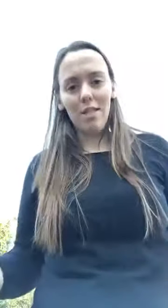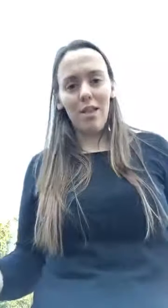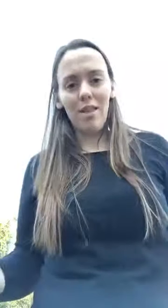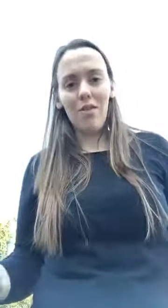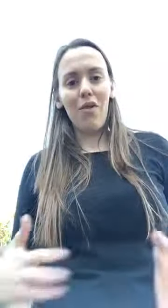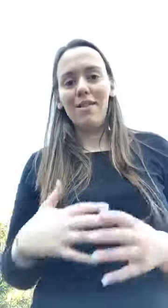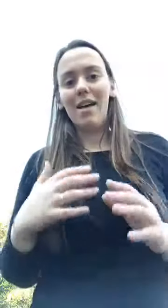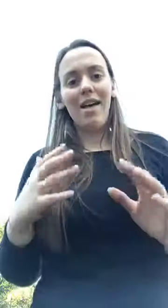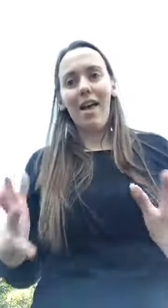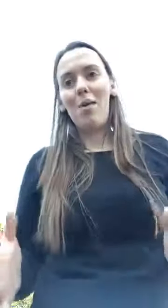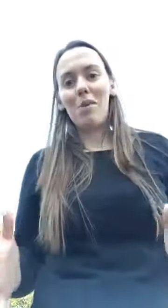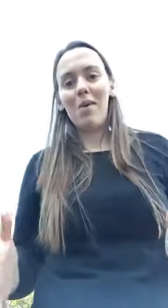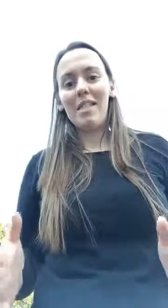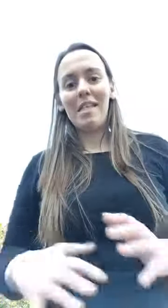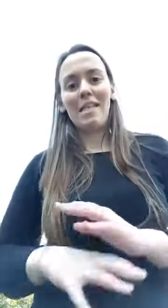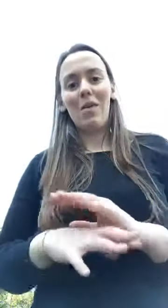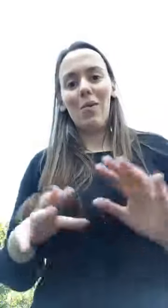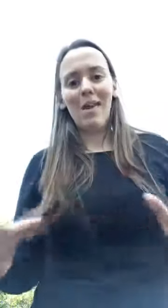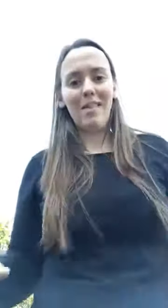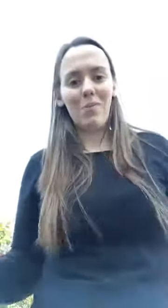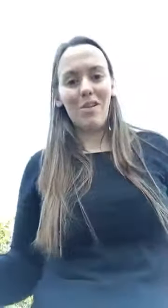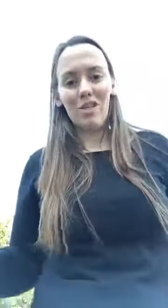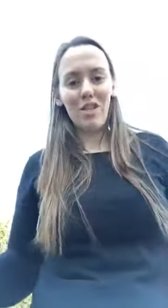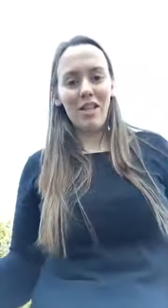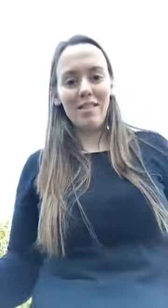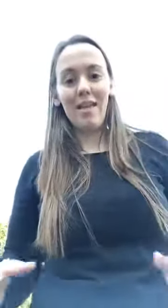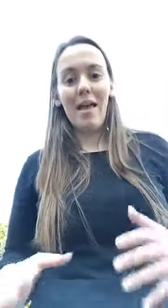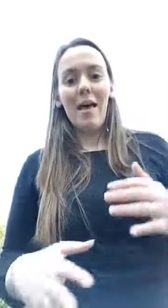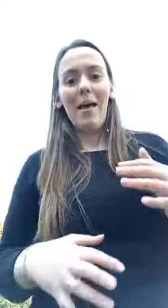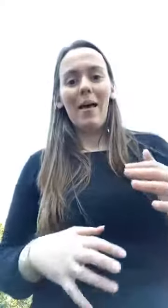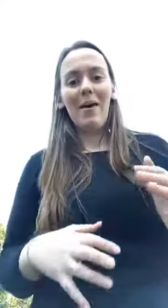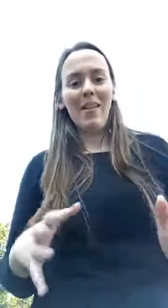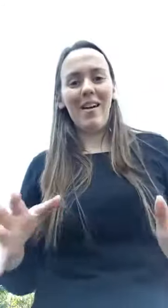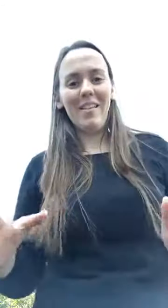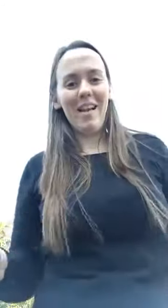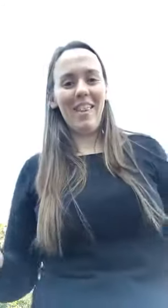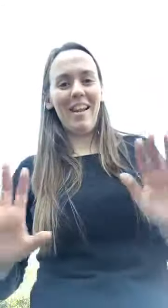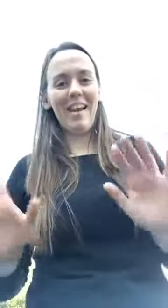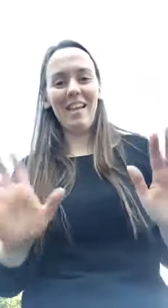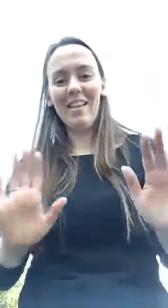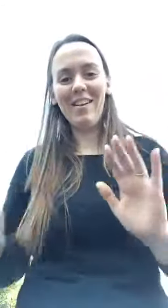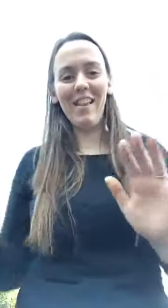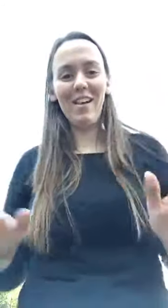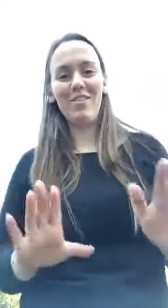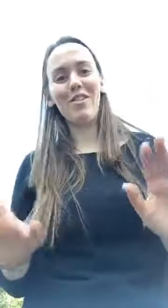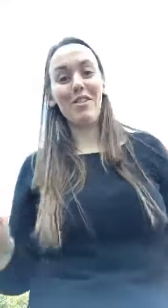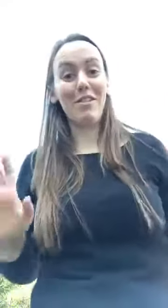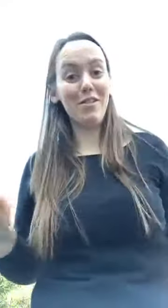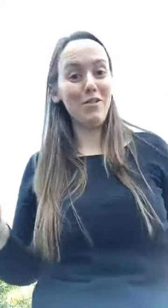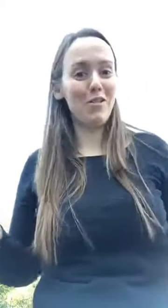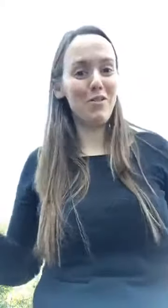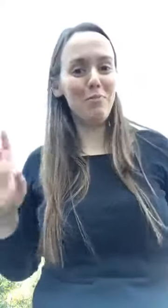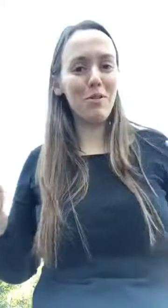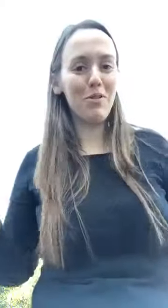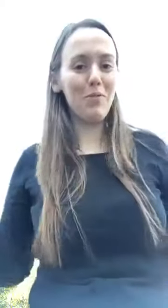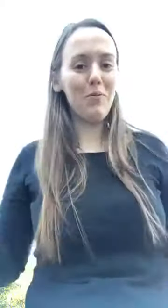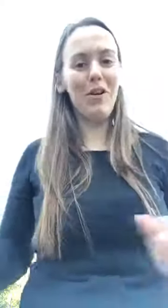licenciado de lavanda, em primeira intenção, é sempre excelente. Olá, olá, Adriana. Olá, os coraçãozinhos são teus, presumo.